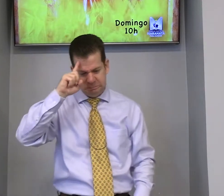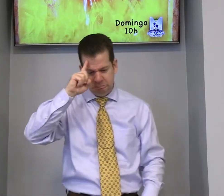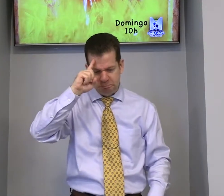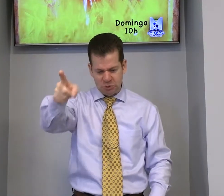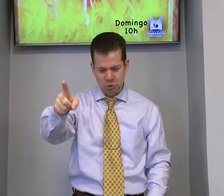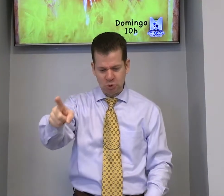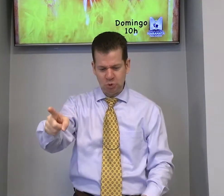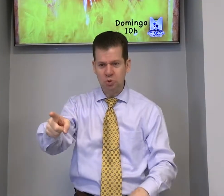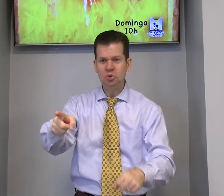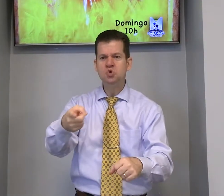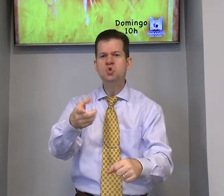mandou